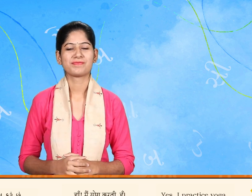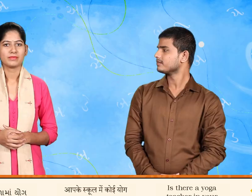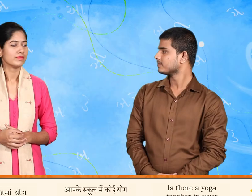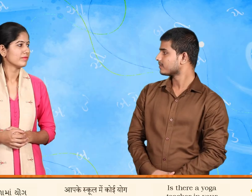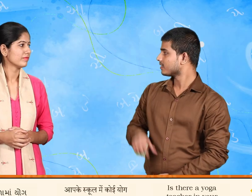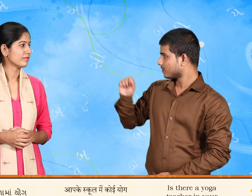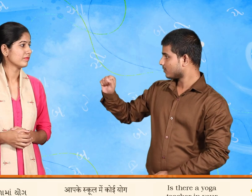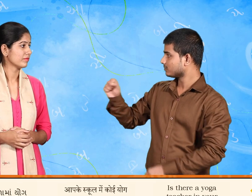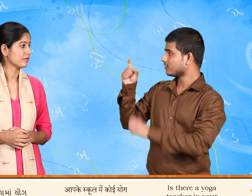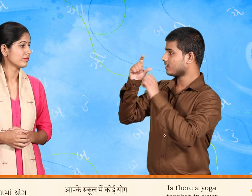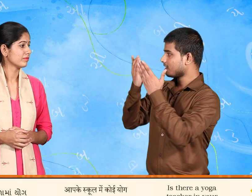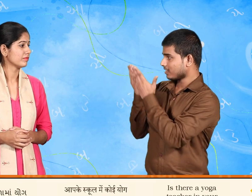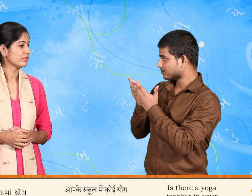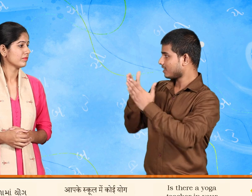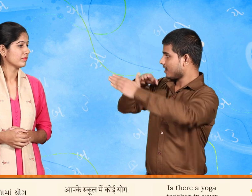તમારી શાળા માં યોગ શિક્શક છે